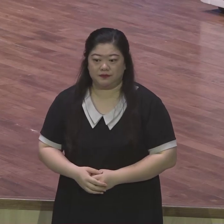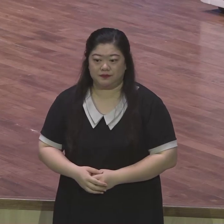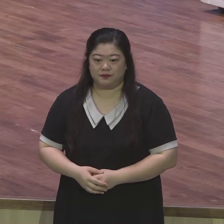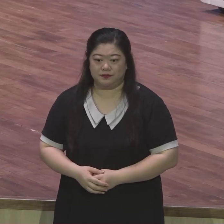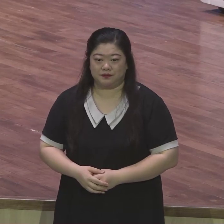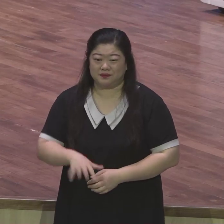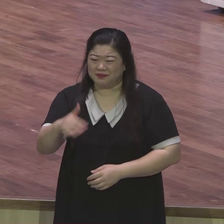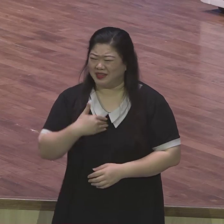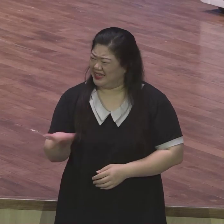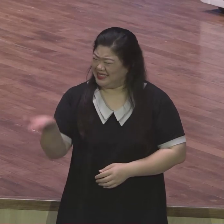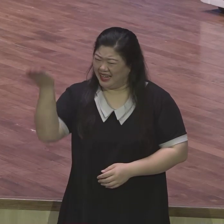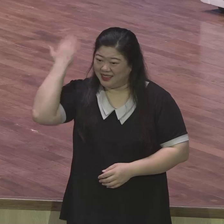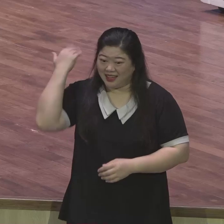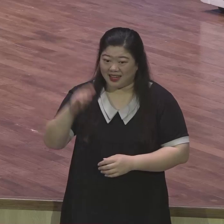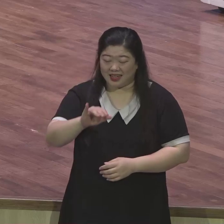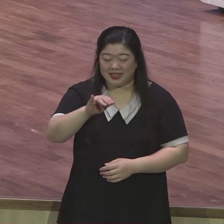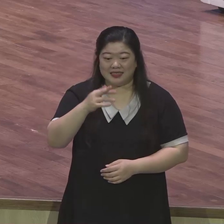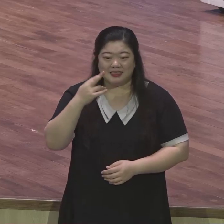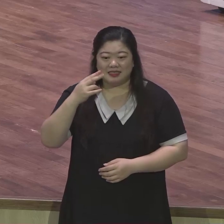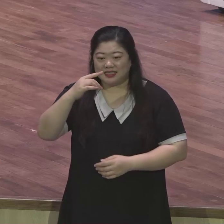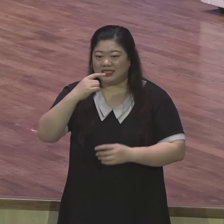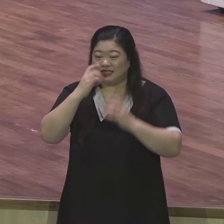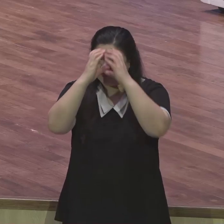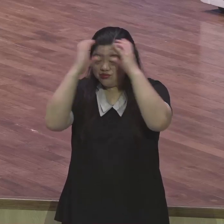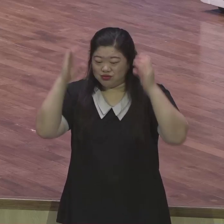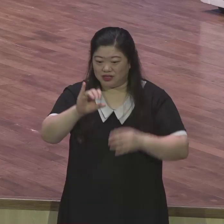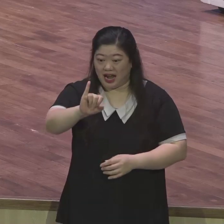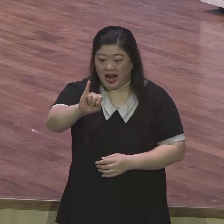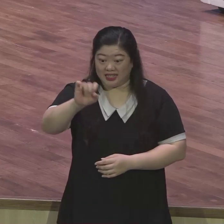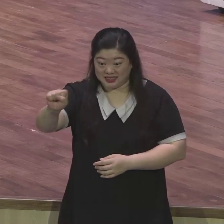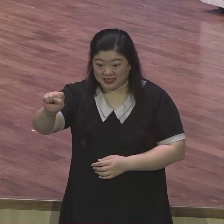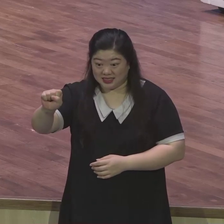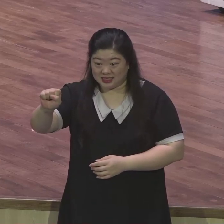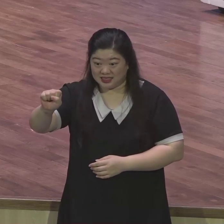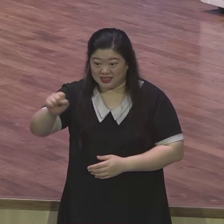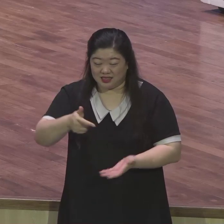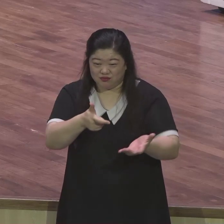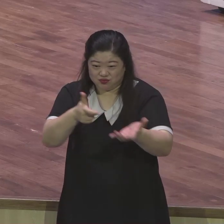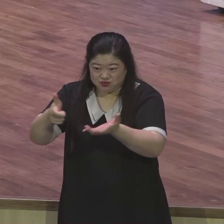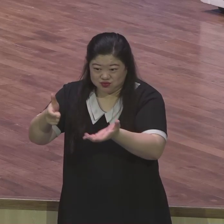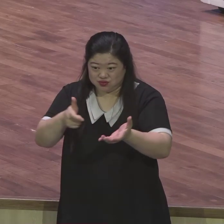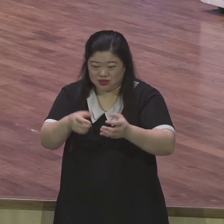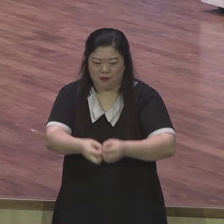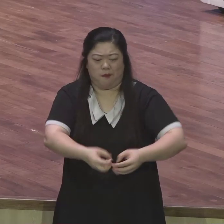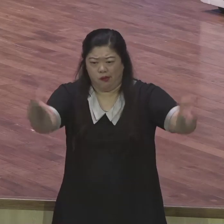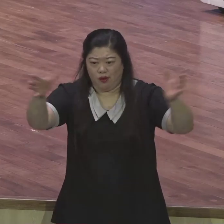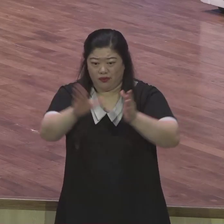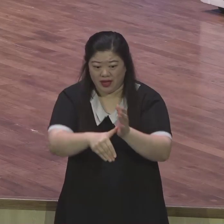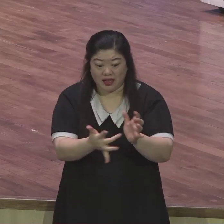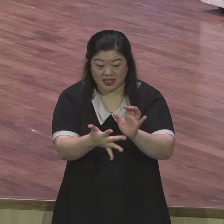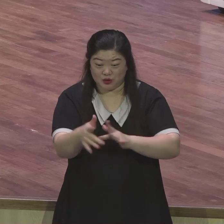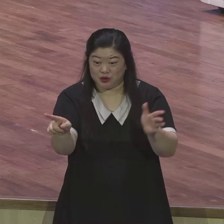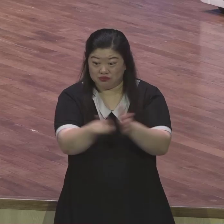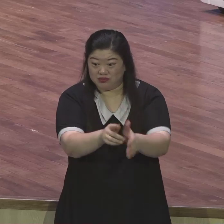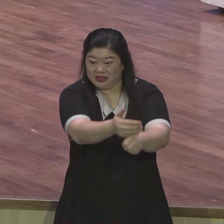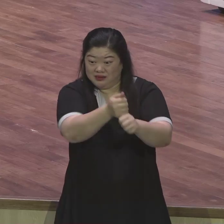테러 단체가 예수 믿는 사람들 잡아 죽이고 막 무고한 시민 잡아 죽일 때 제가 그때 인마늄의 경인교회